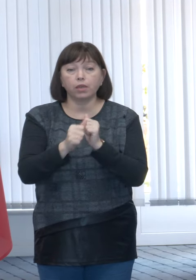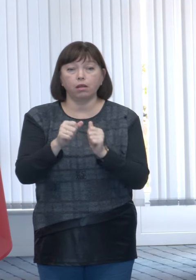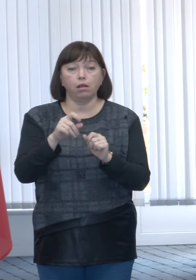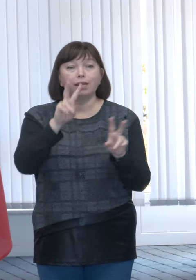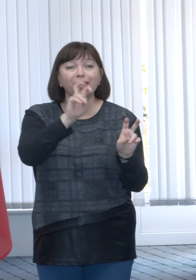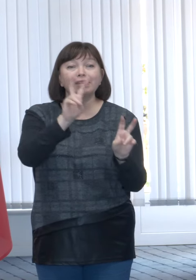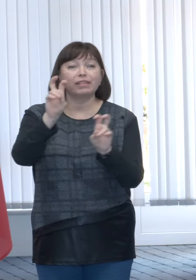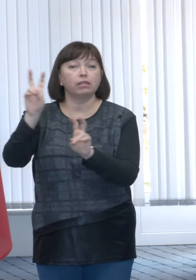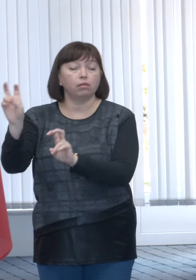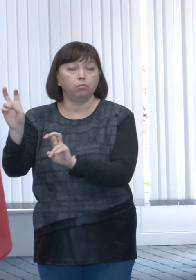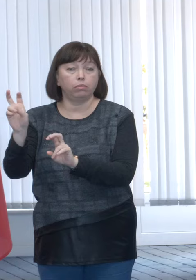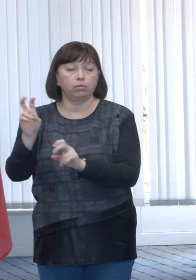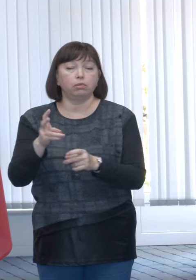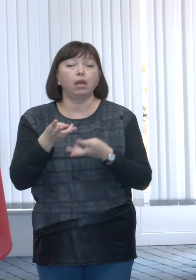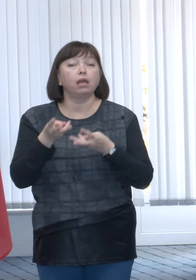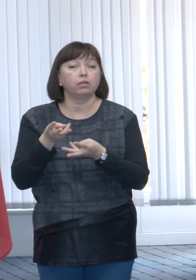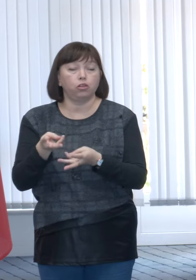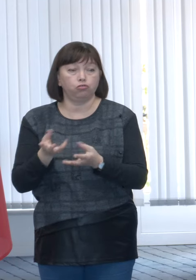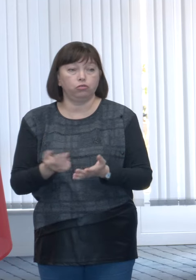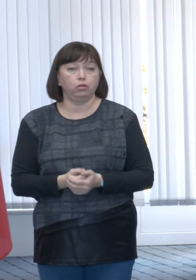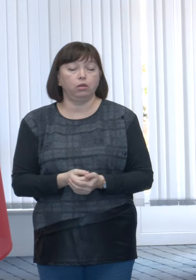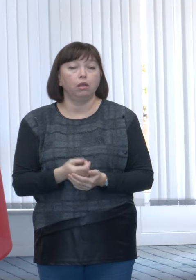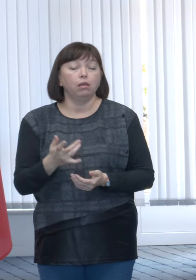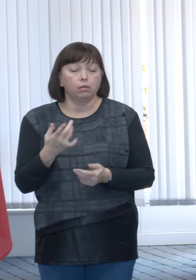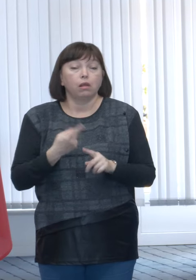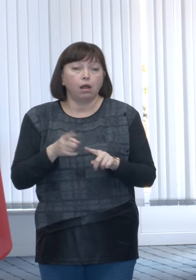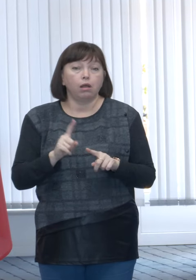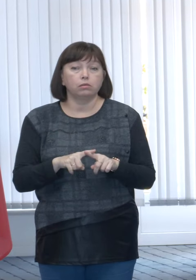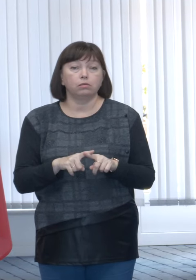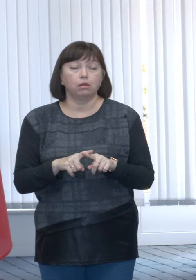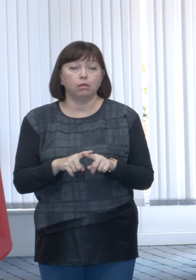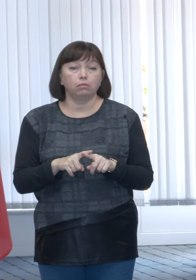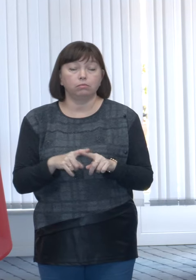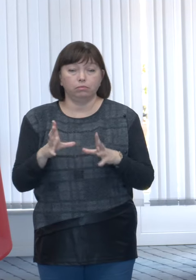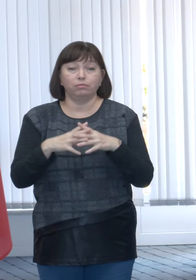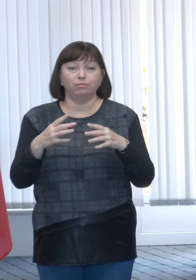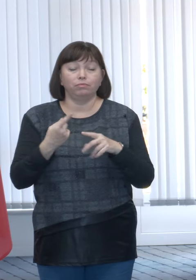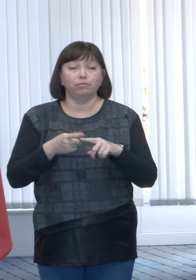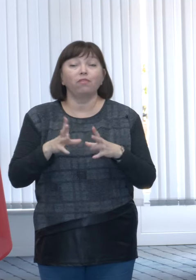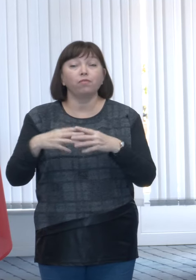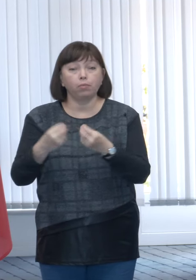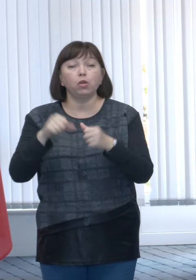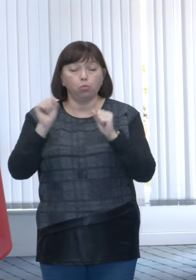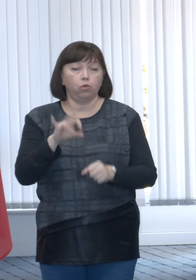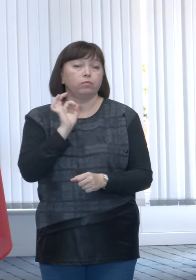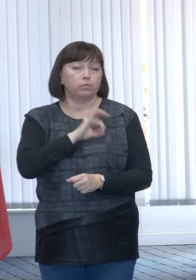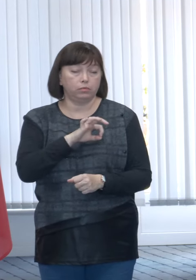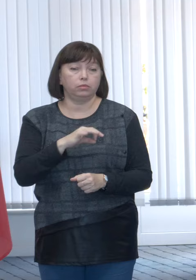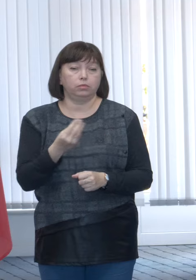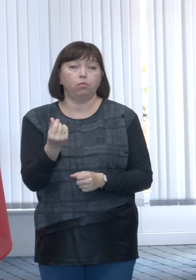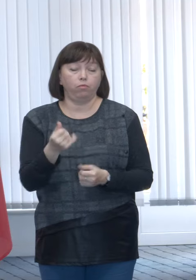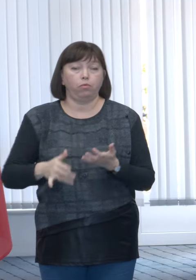tip de energie, modul în care aceste familie pot și vor beneficia de